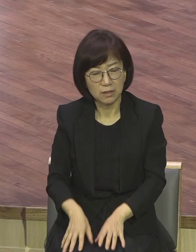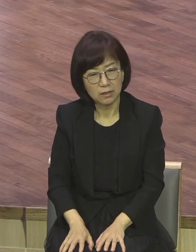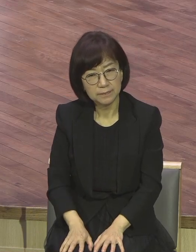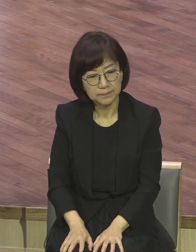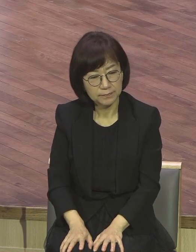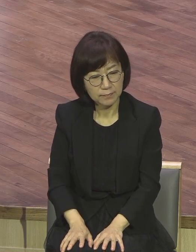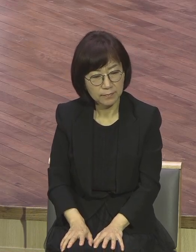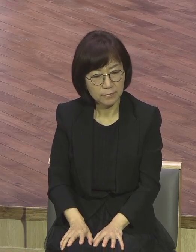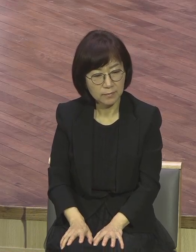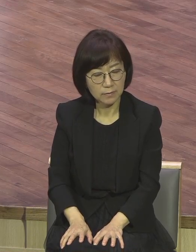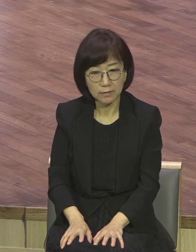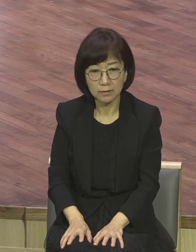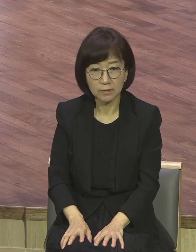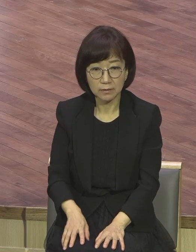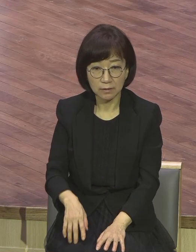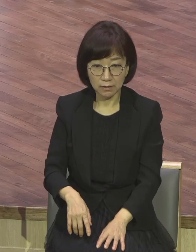사이코패스냐 사이코패스도 아니야.